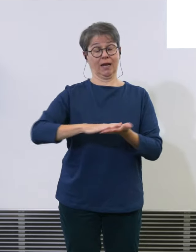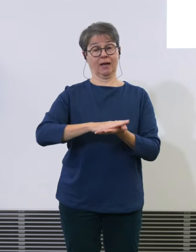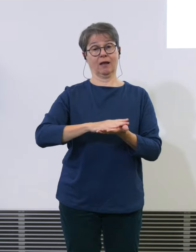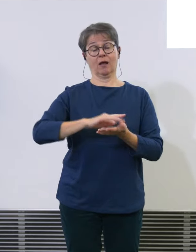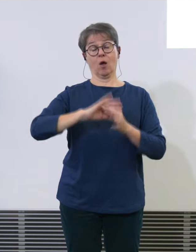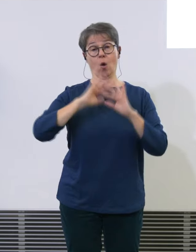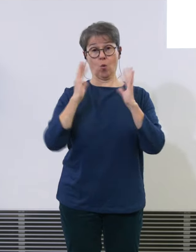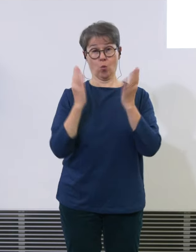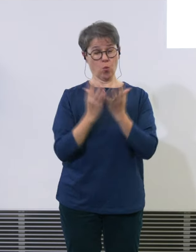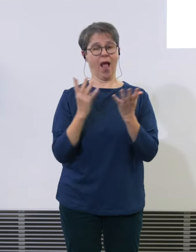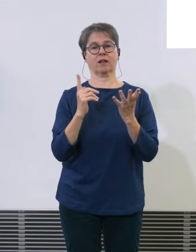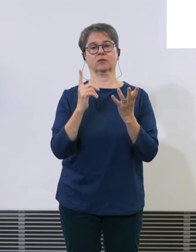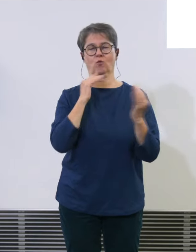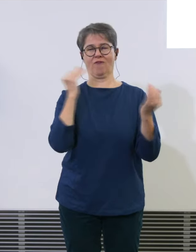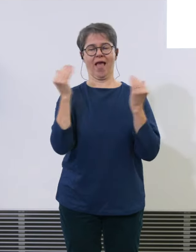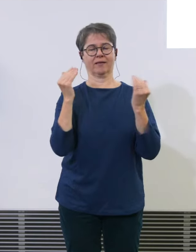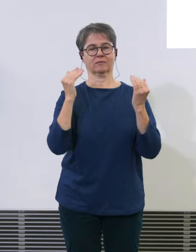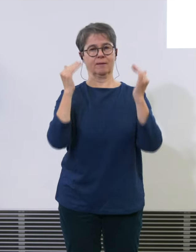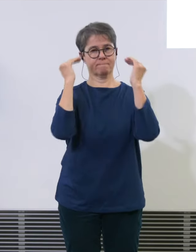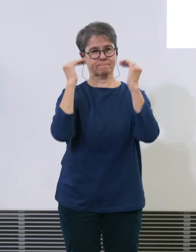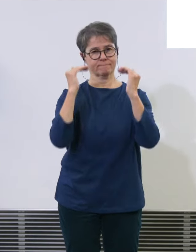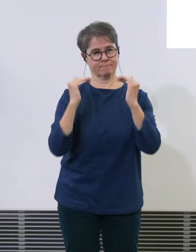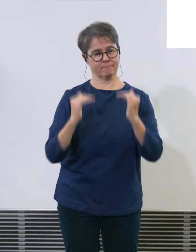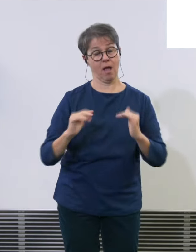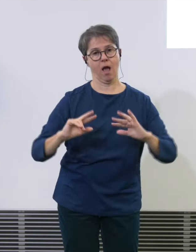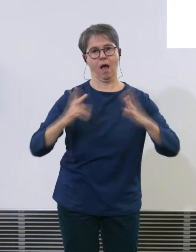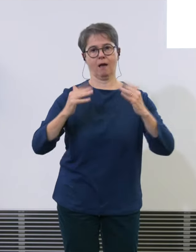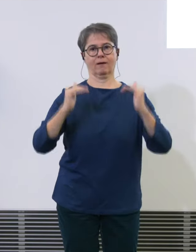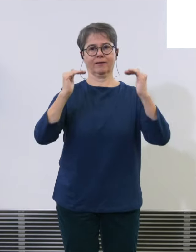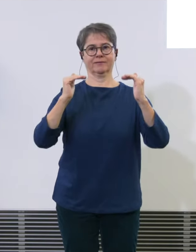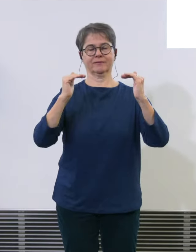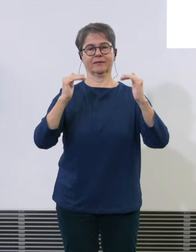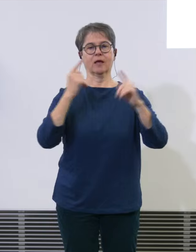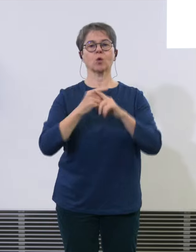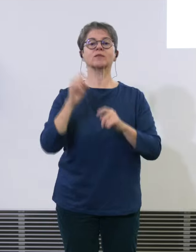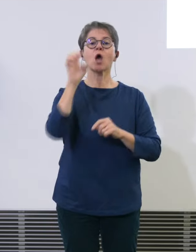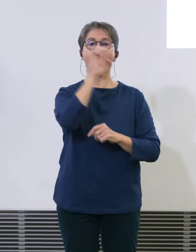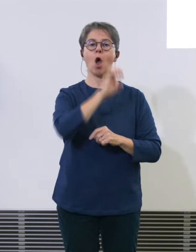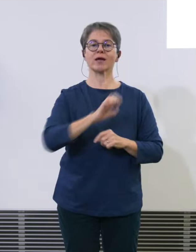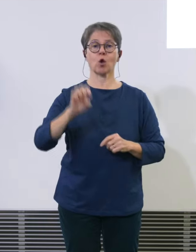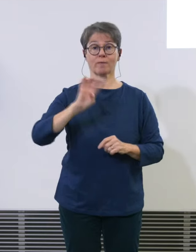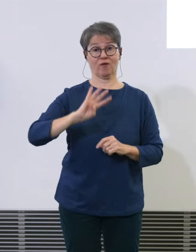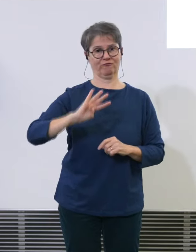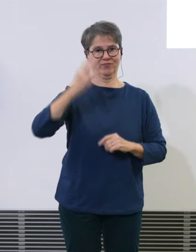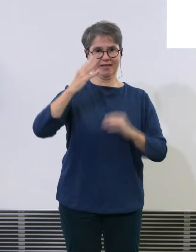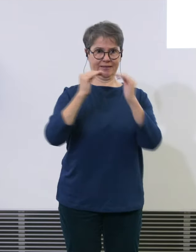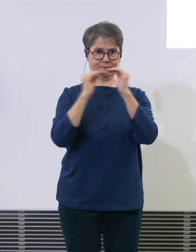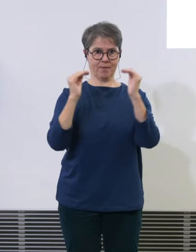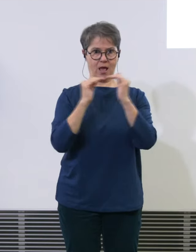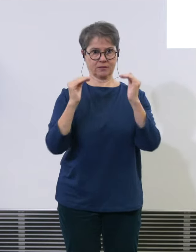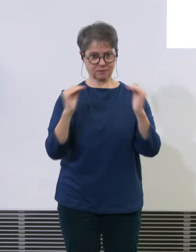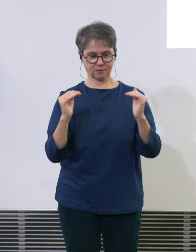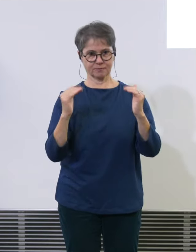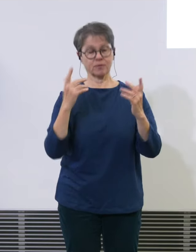achten Platz platziert und in Europa auf dem vierten Platz. Und auch in dem Bereich Umweltschutz,